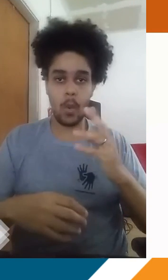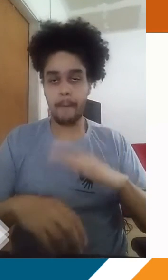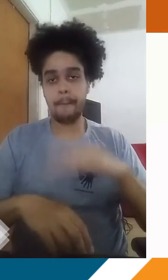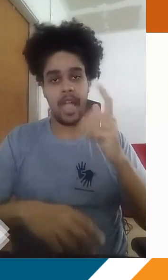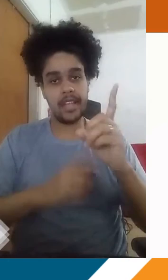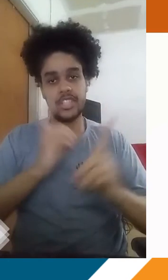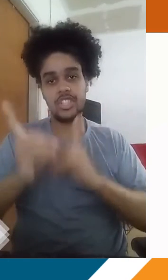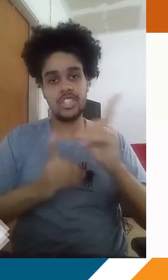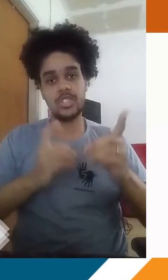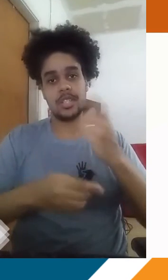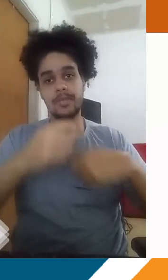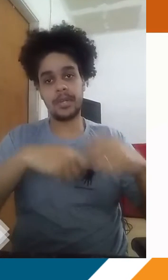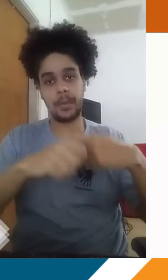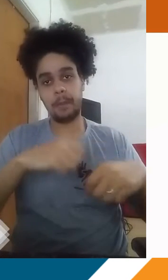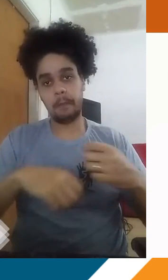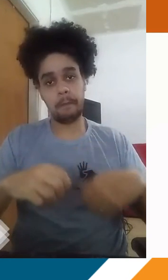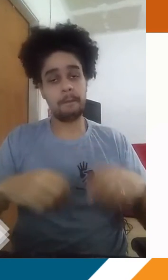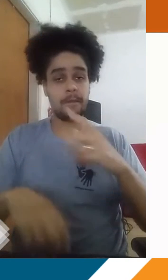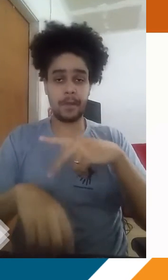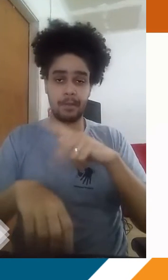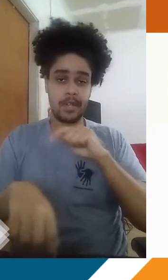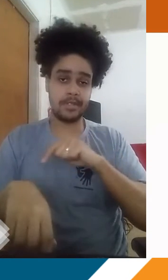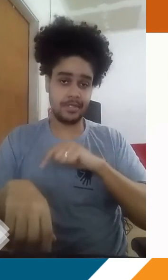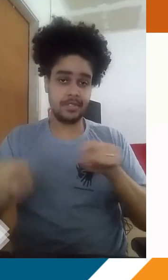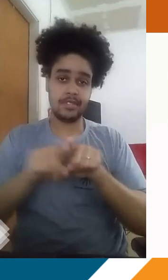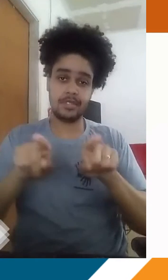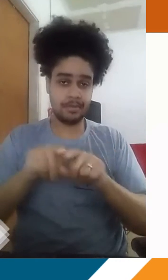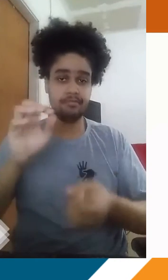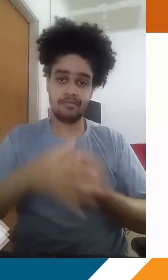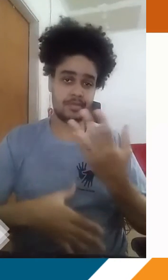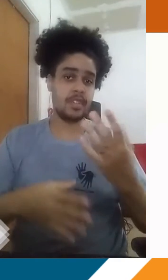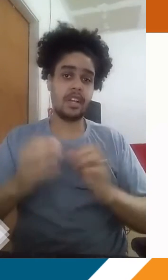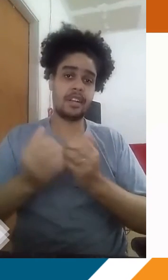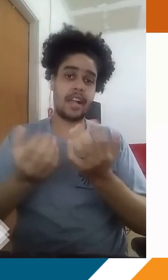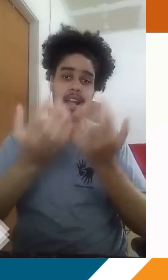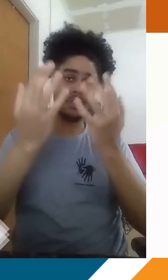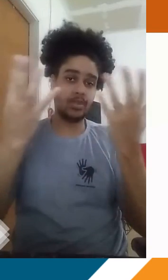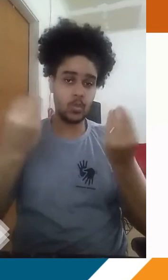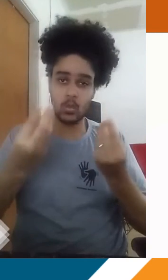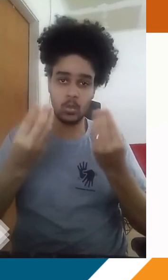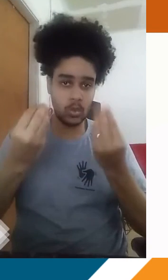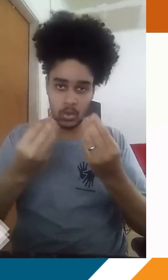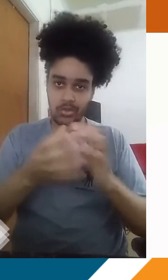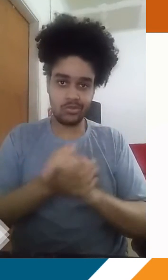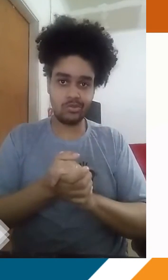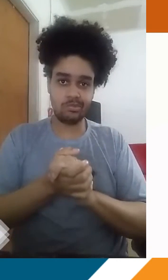Desenvolvido ou com a maior dinâmica econômica, a tendência é que esse país em questão também produza muitos